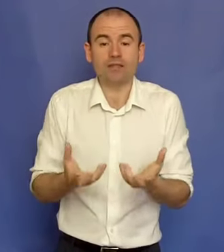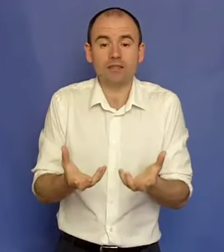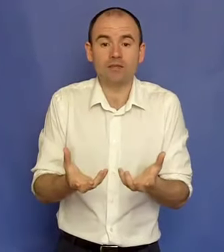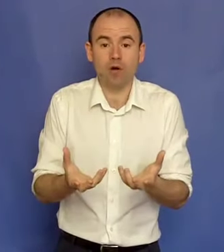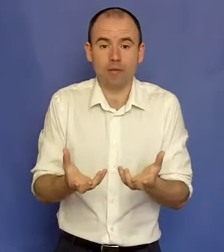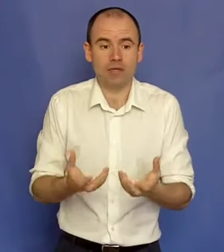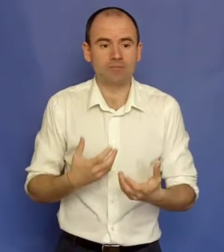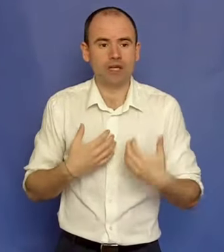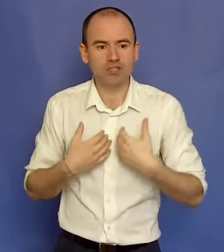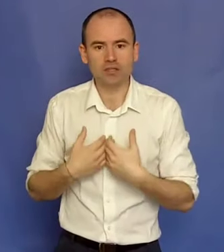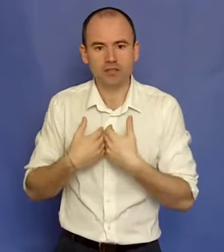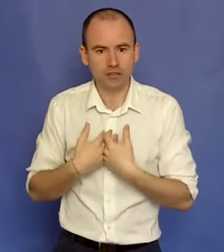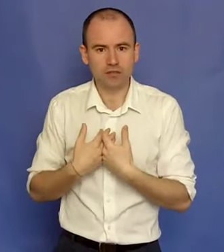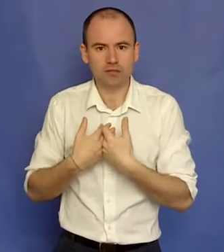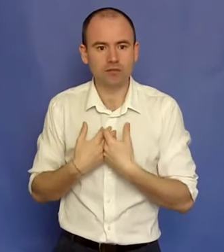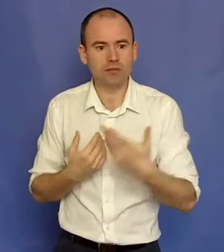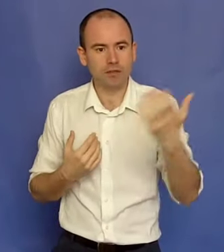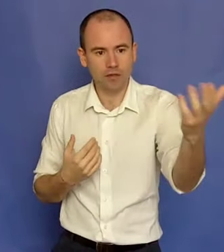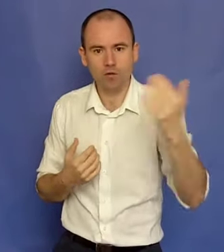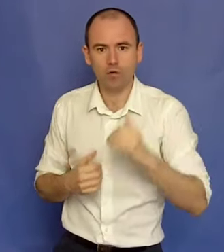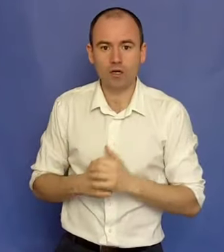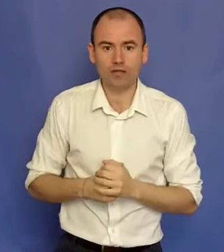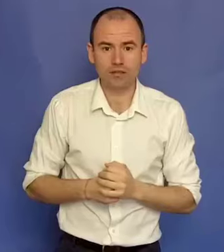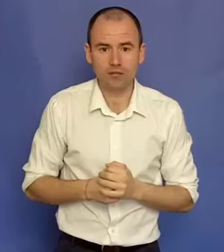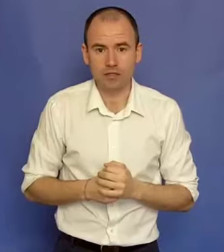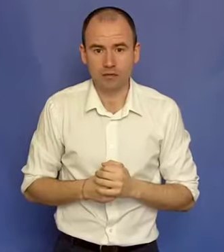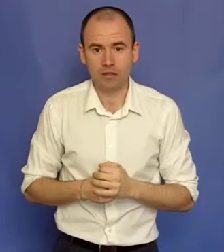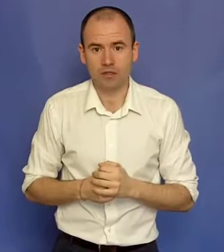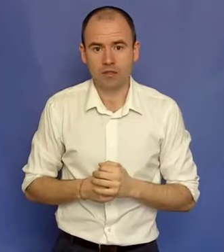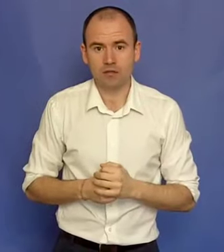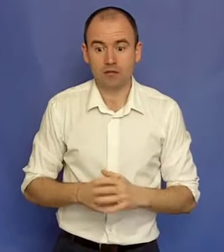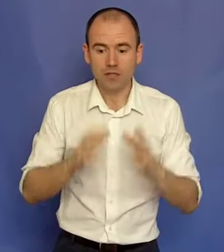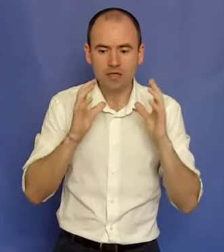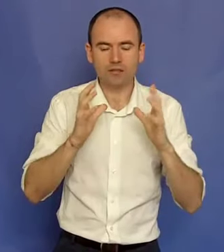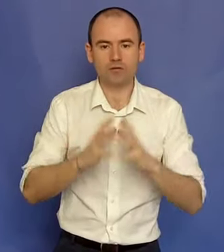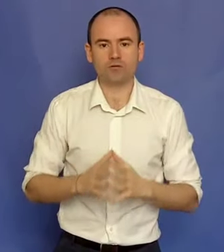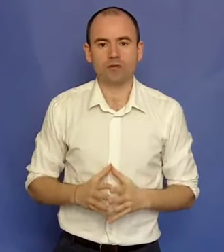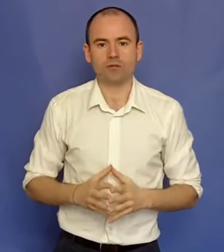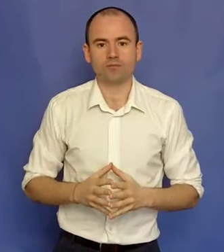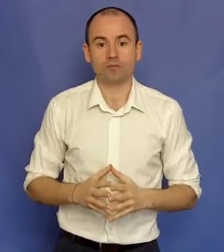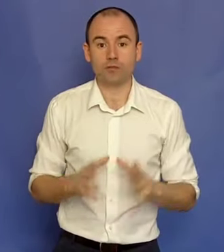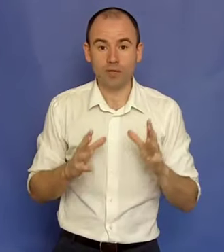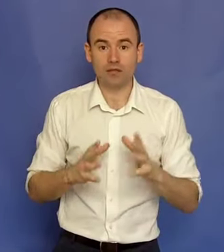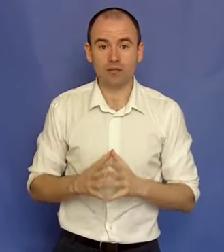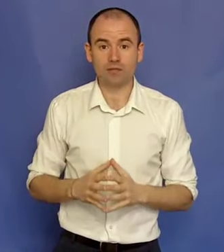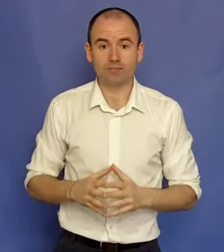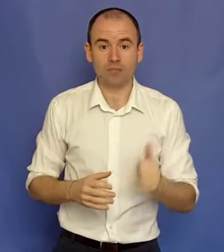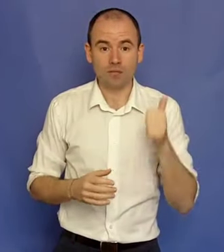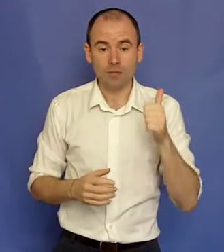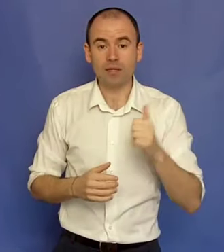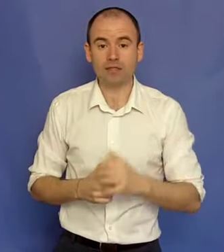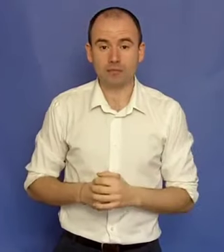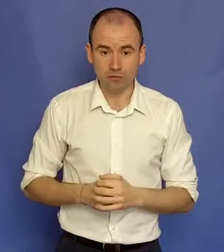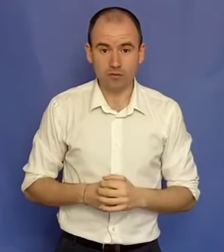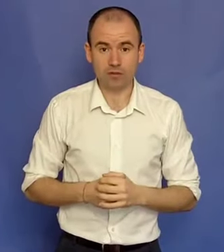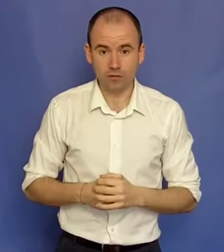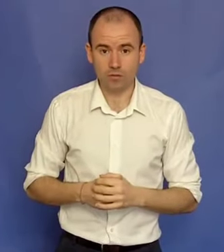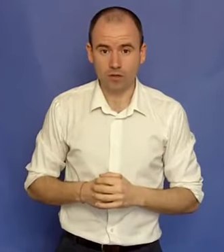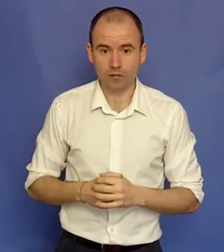trezesc în oameni acele stări și sentimente pe care omul ăla le trezea în mine. Asta vreau să fac. Și, practic, prima lecție pentru tine este următoarea.